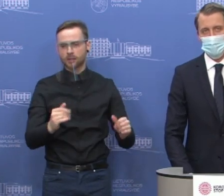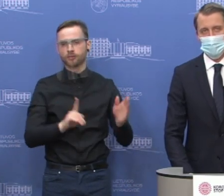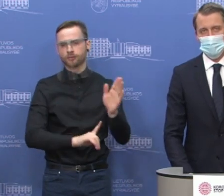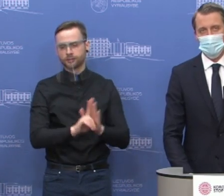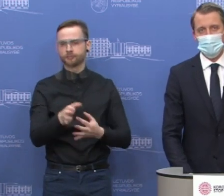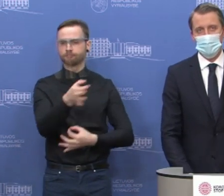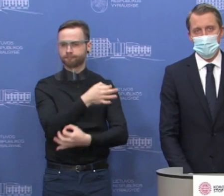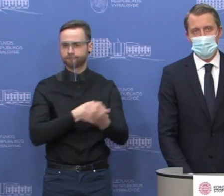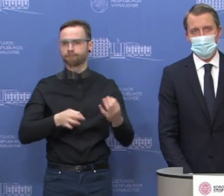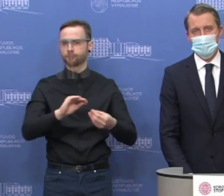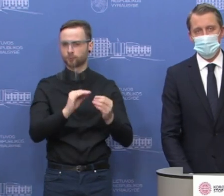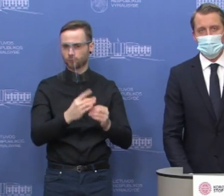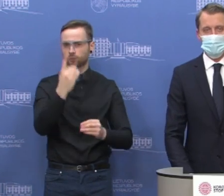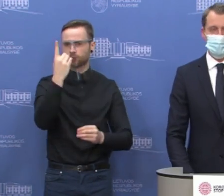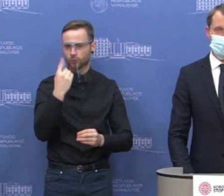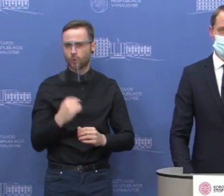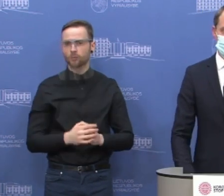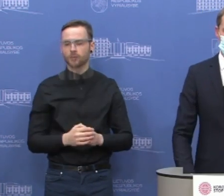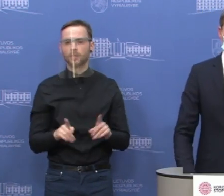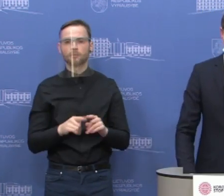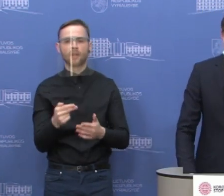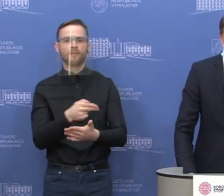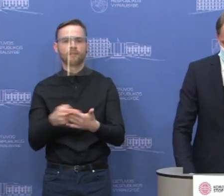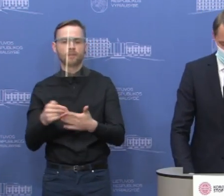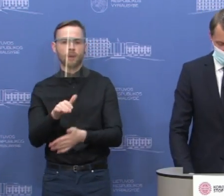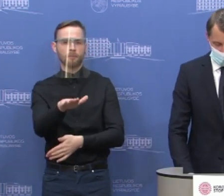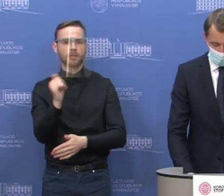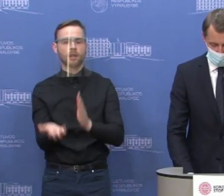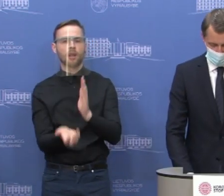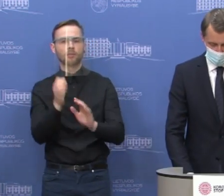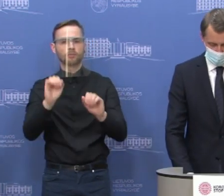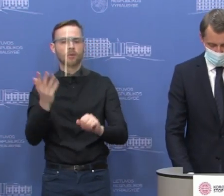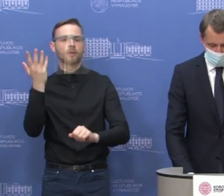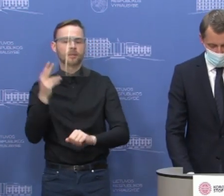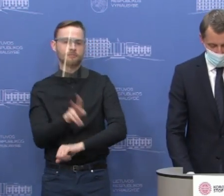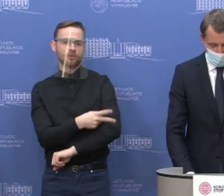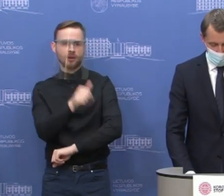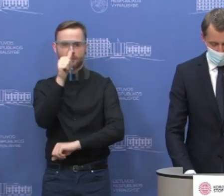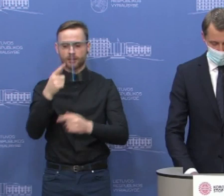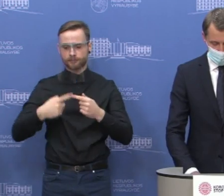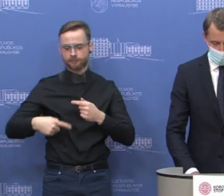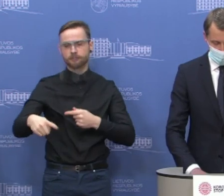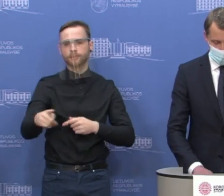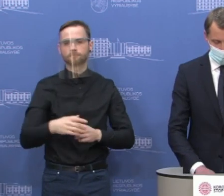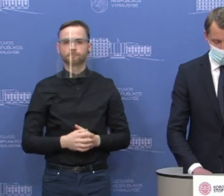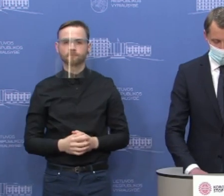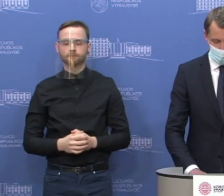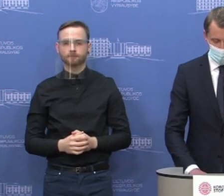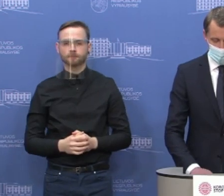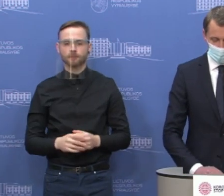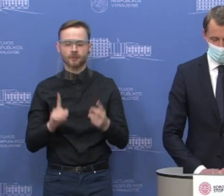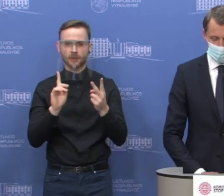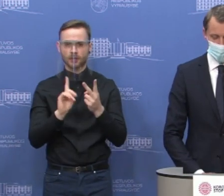planuojame, kad pačias paskolas įmonės galėtų paimti jau birželio mėnesį. Antroji